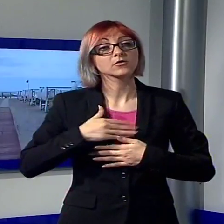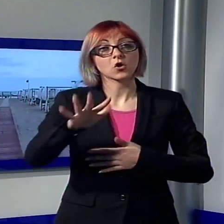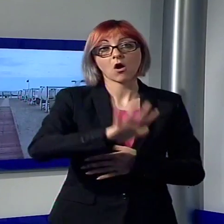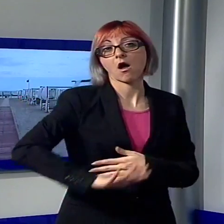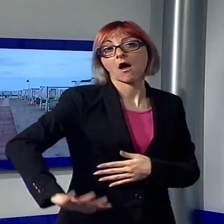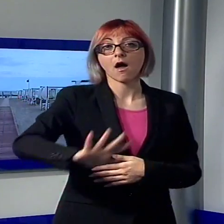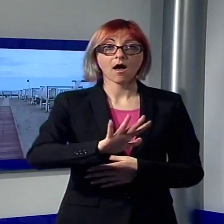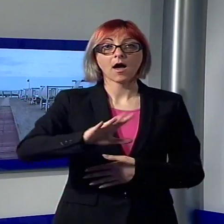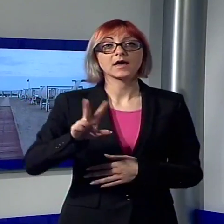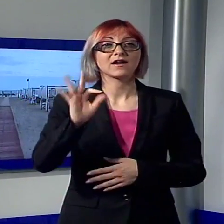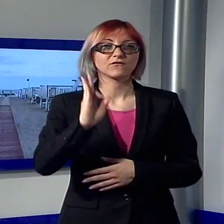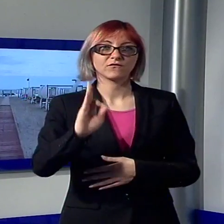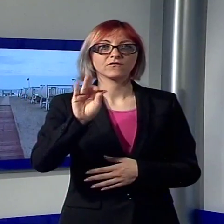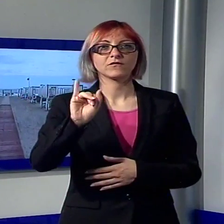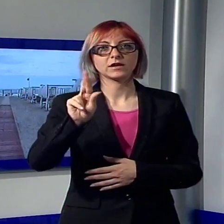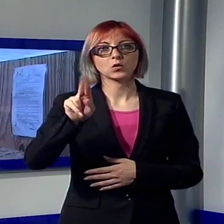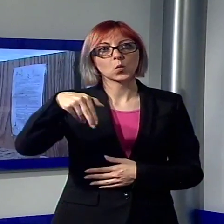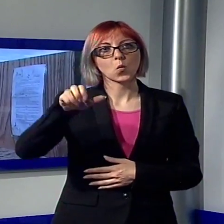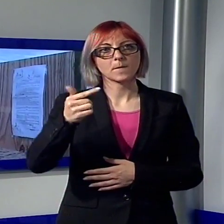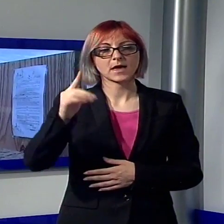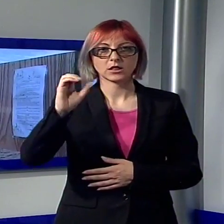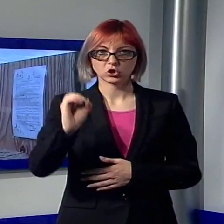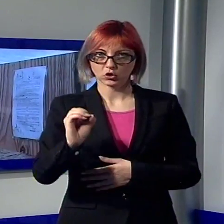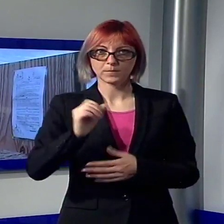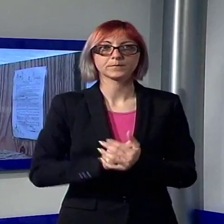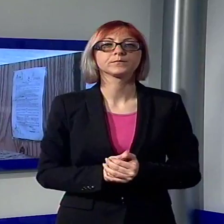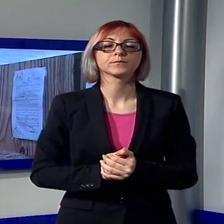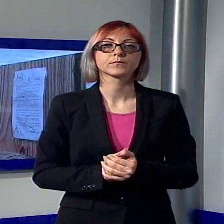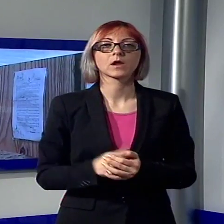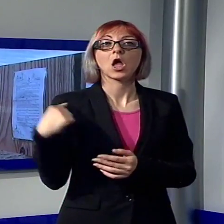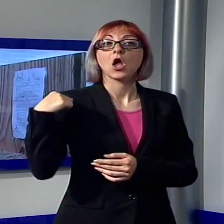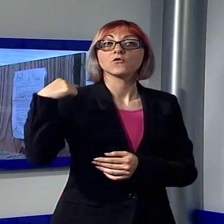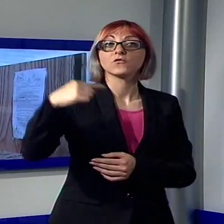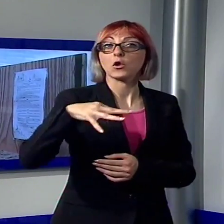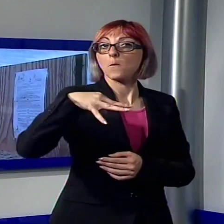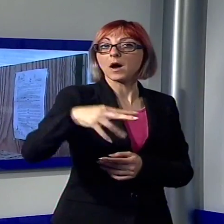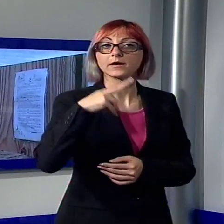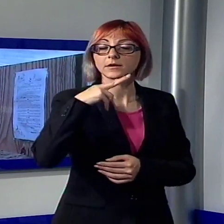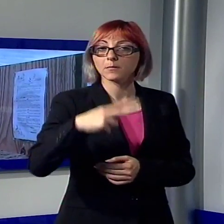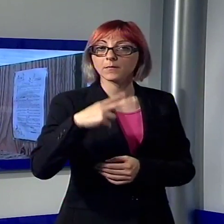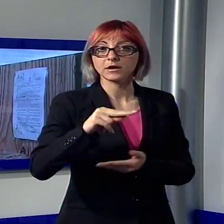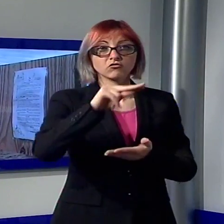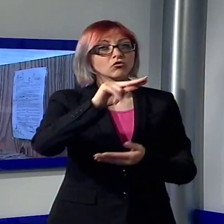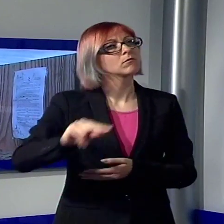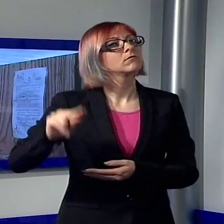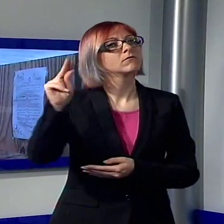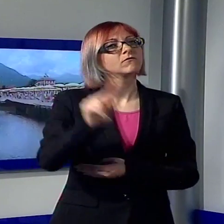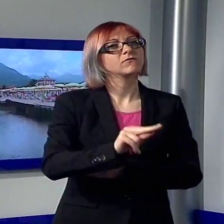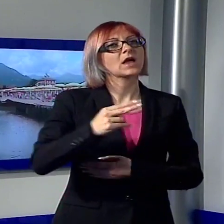Non arriverà prima di martedì pomeriggio la revoca dei divieti di balneazione scattati sabato pomeriggio nel breve tratto di spiaggia